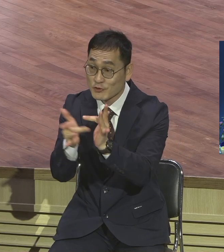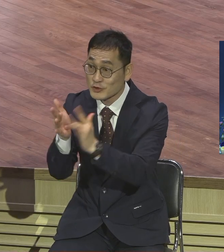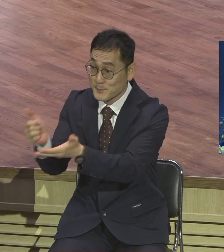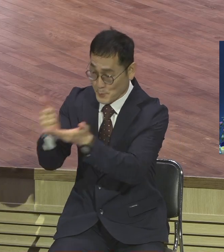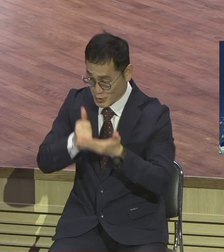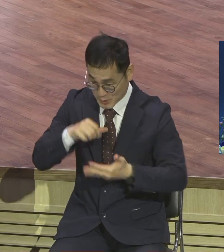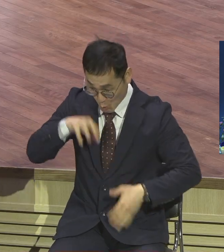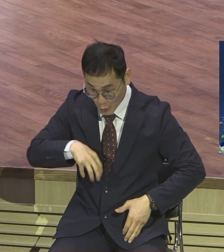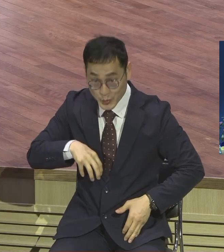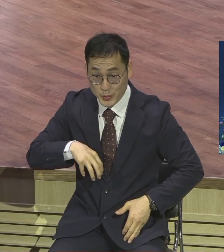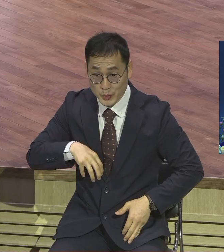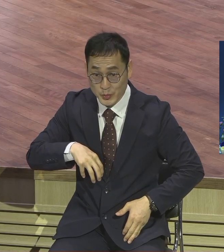천국이다.